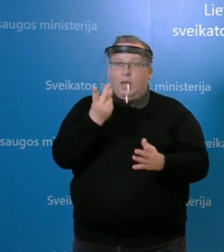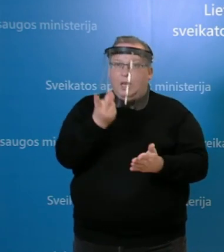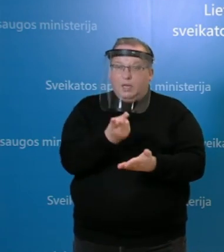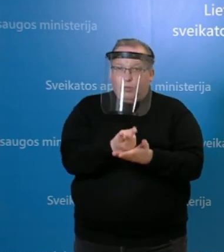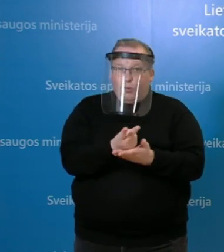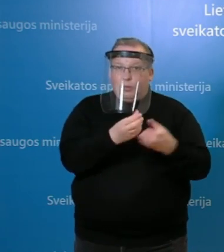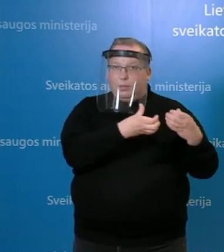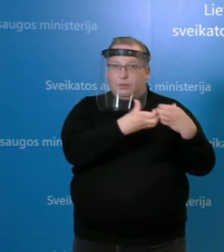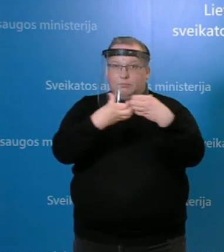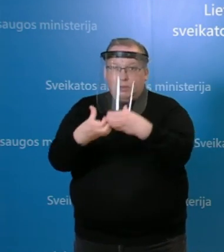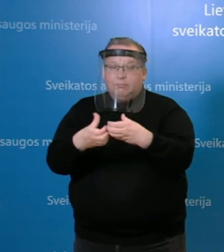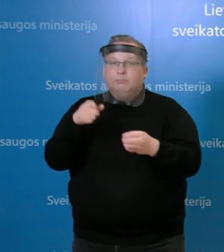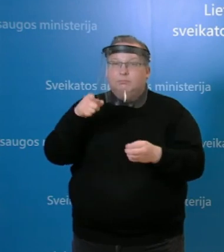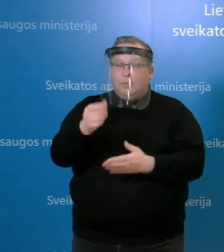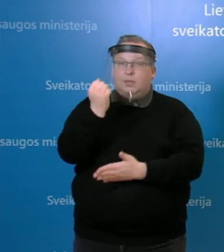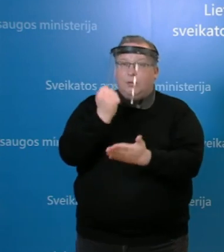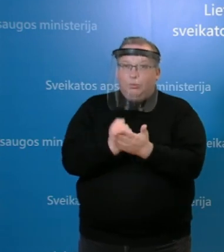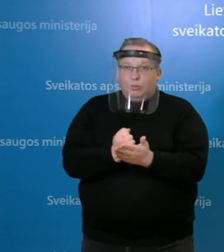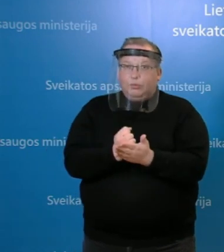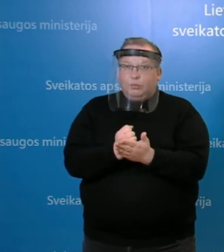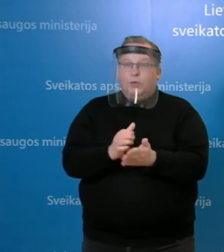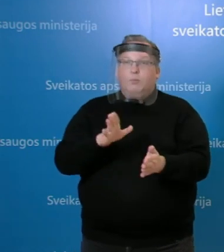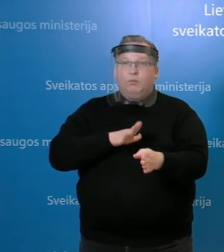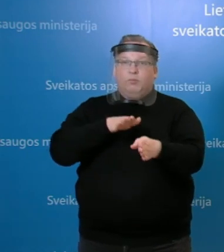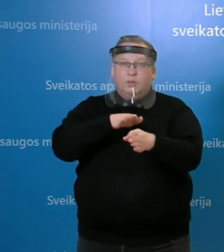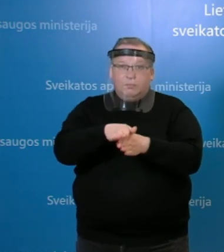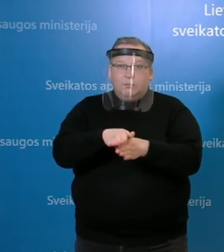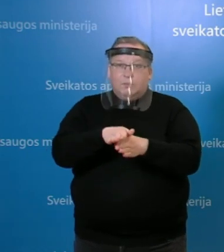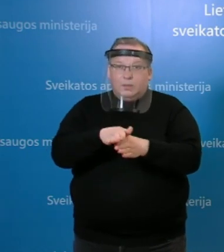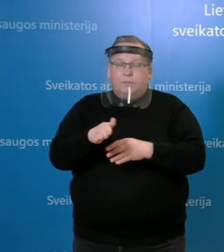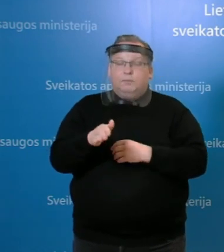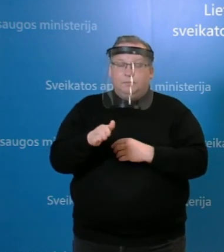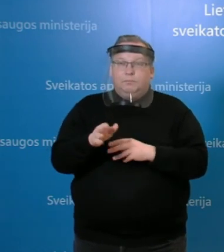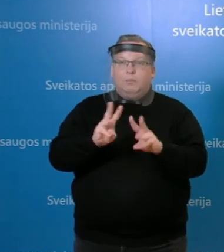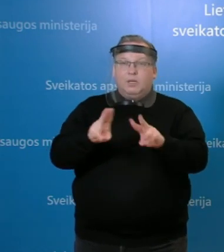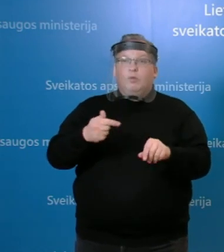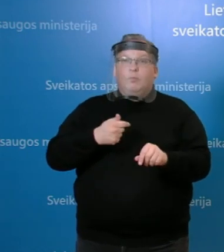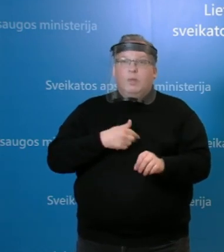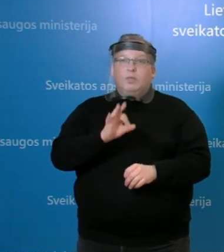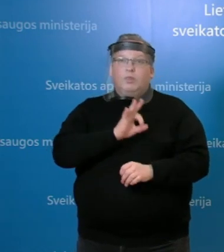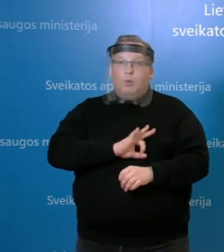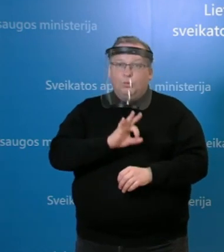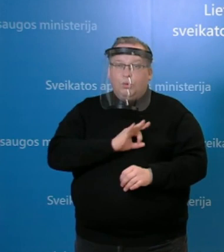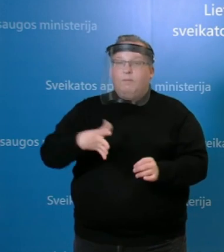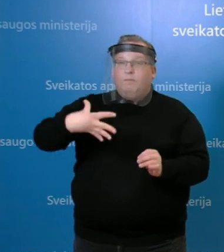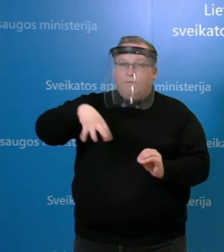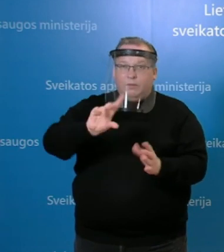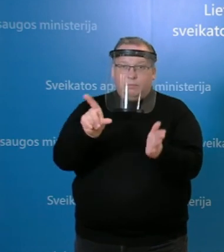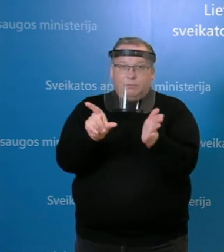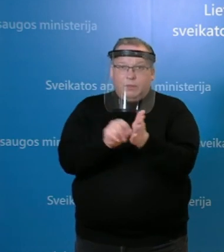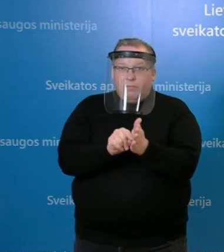jokios abejonės pasidelkiant personalą ir tai buvo atlikta NVSC nurodymų, ir mes nurodymė naudoti visas